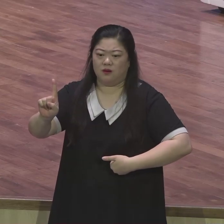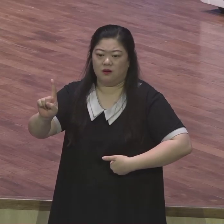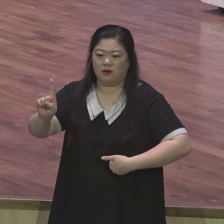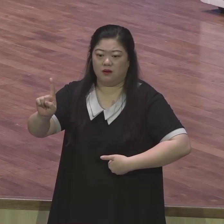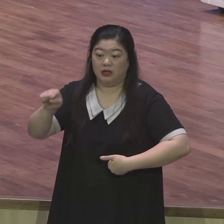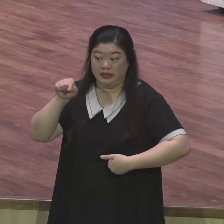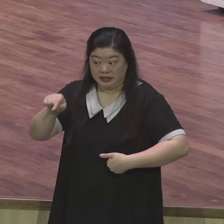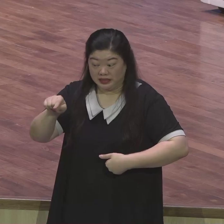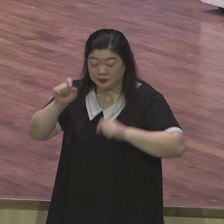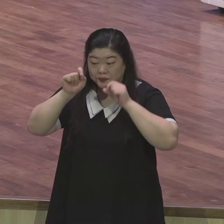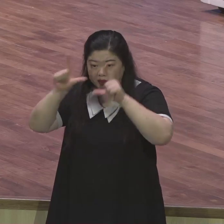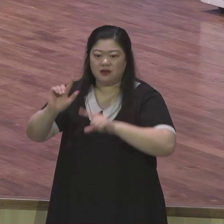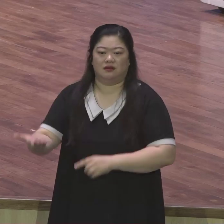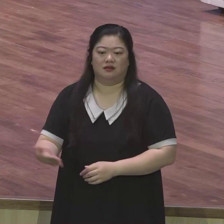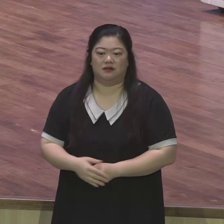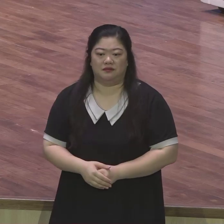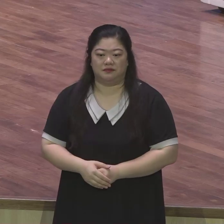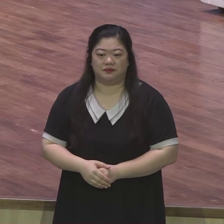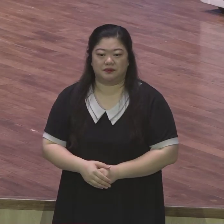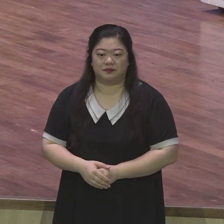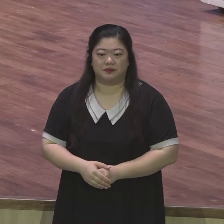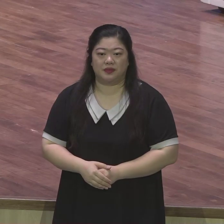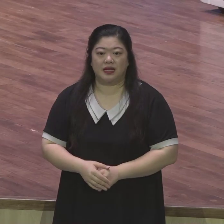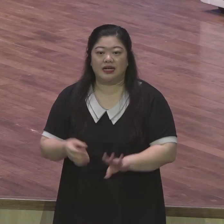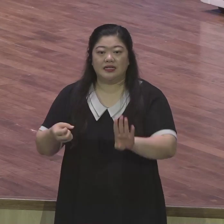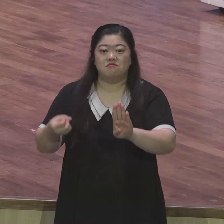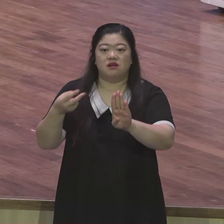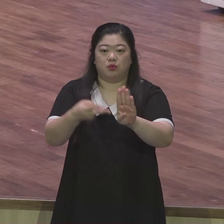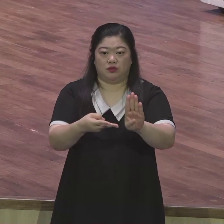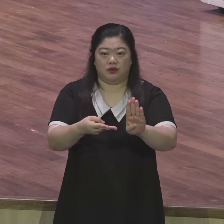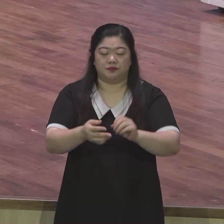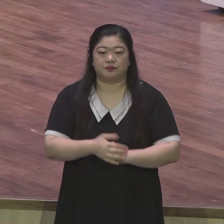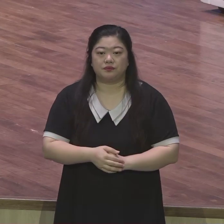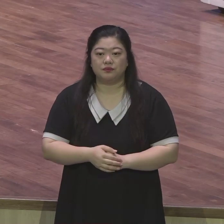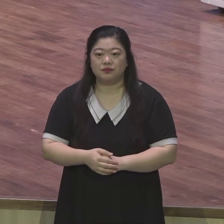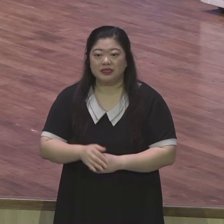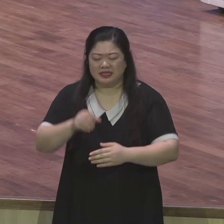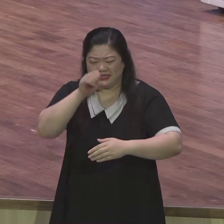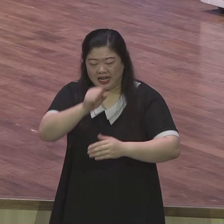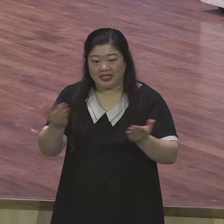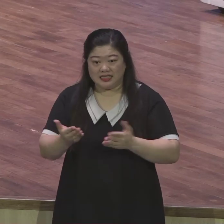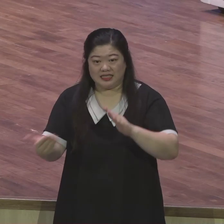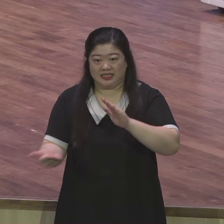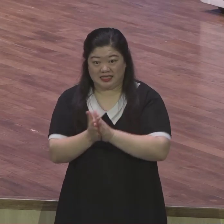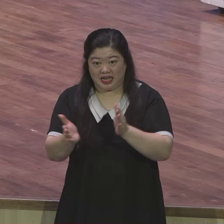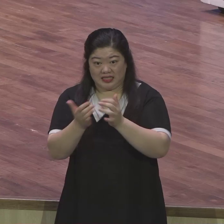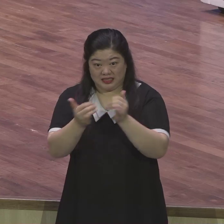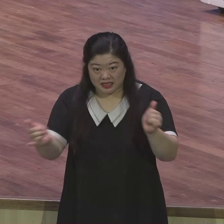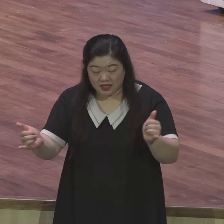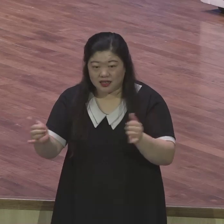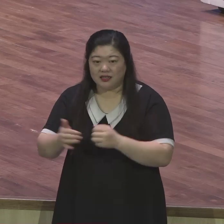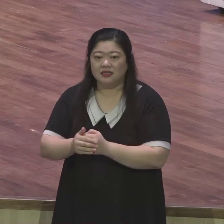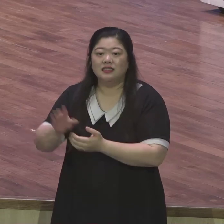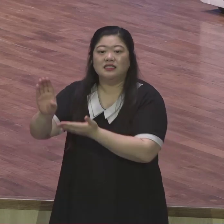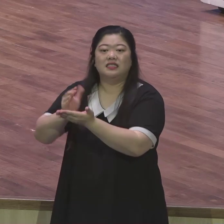빌리포스 1장 6절에 너희 안에서 착한 일을 시작하시니가 그리스도 예수의 날까지 이루실 줄을 우리는 확신하느라